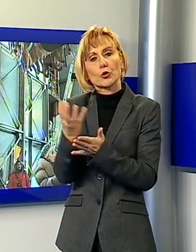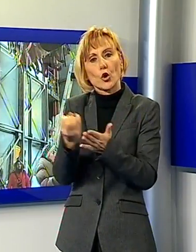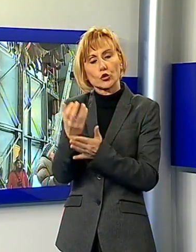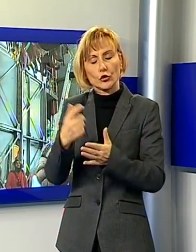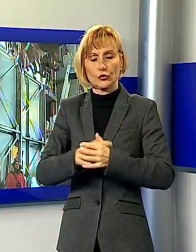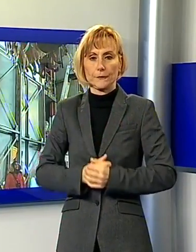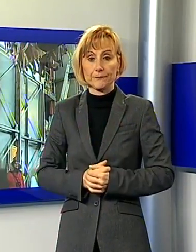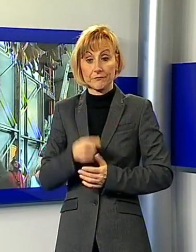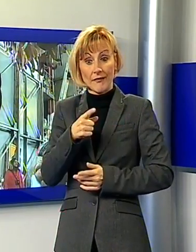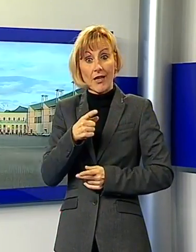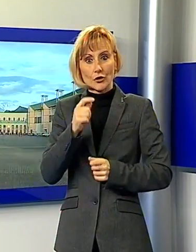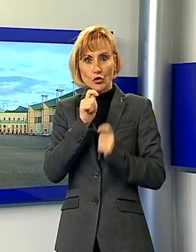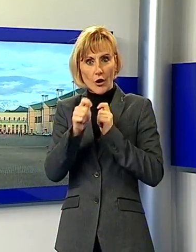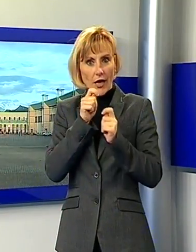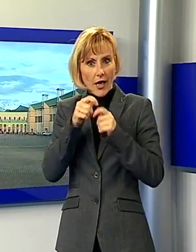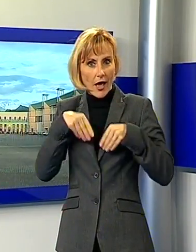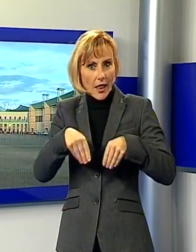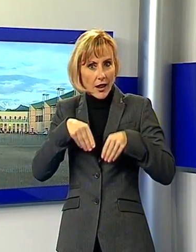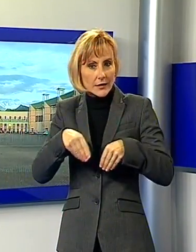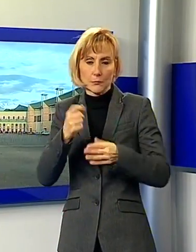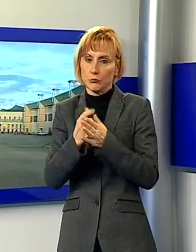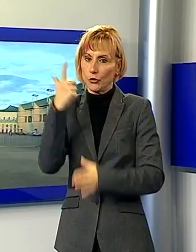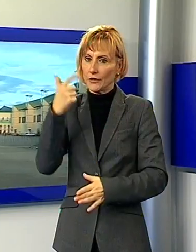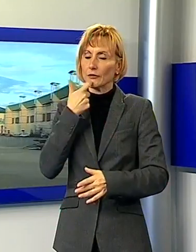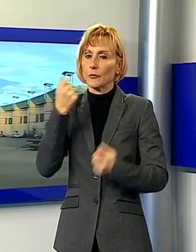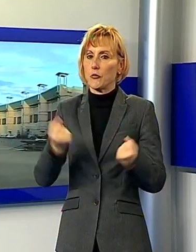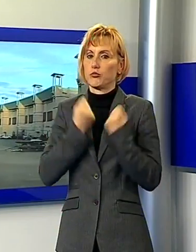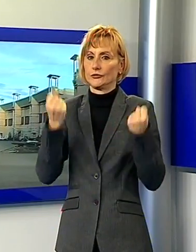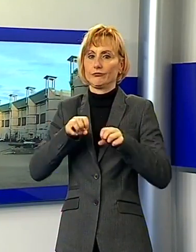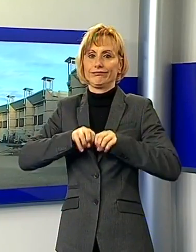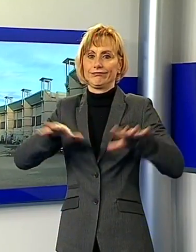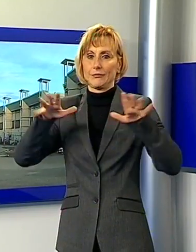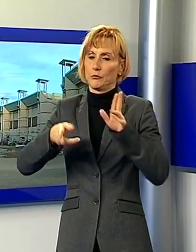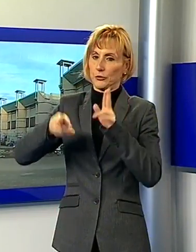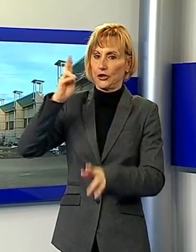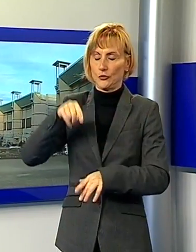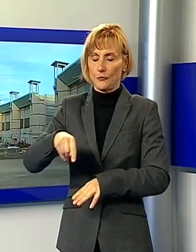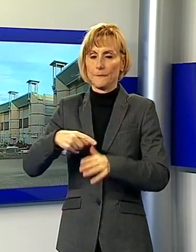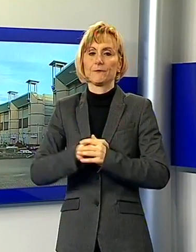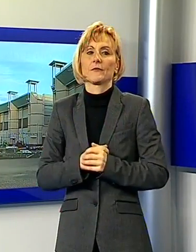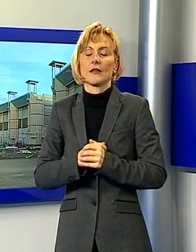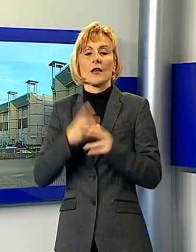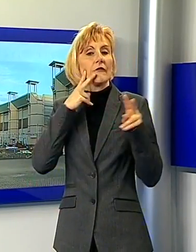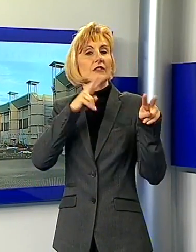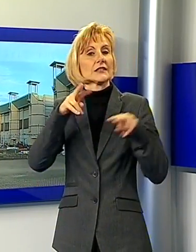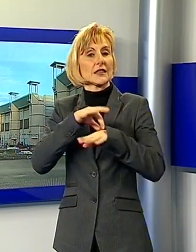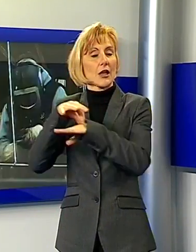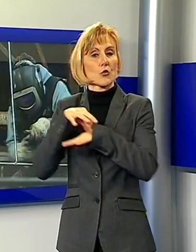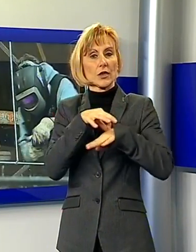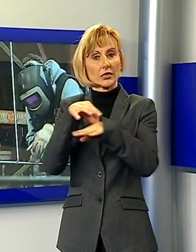contribuirà a pubblicizzare le potenzialità del Carnevale di Viareggio. La visita guidata agli hangar, seguita dalla detto stampa della Fondazione,